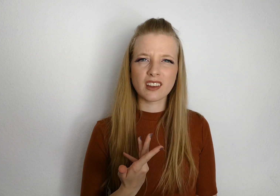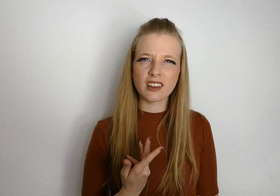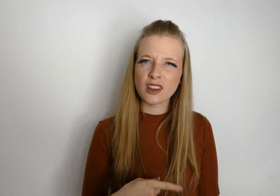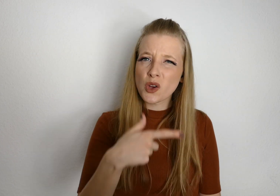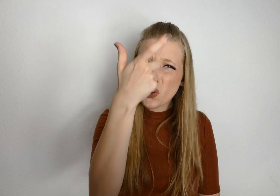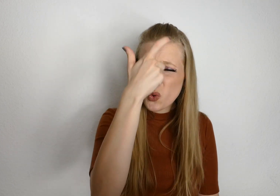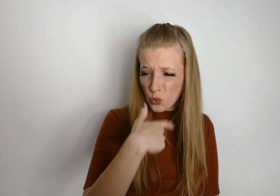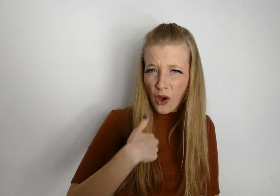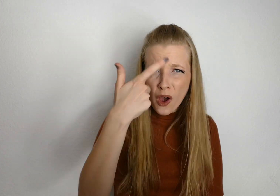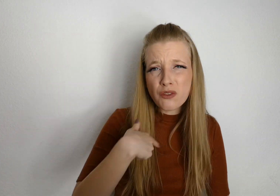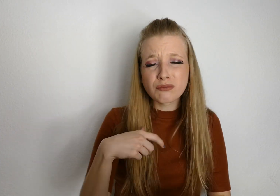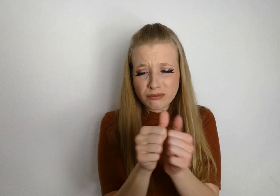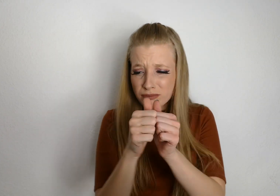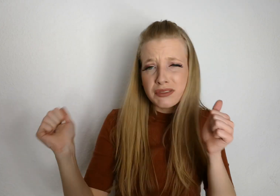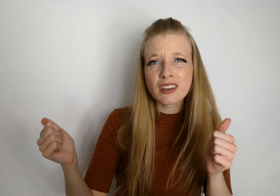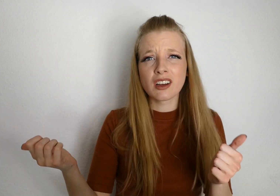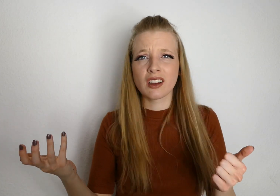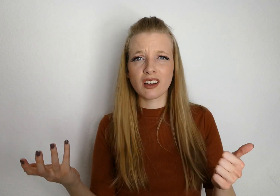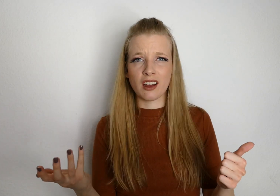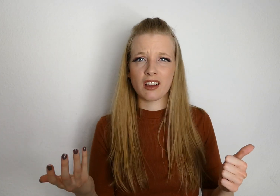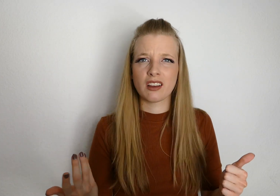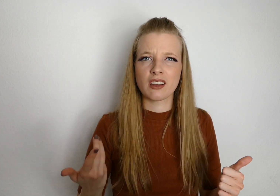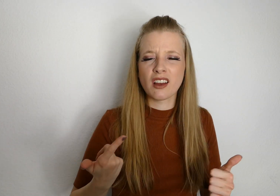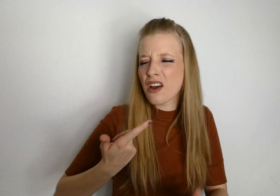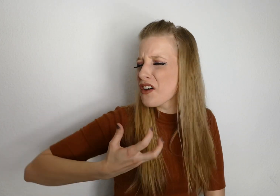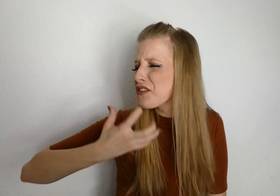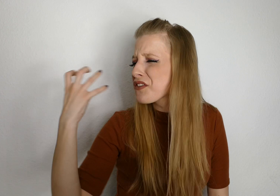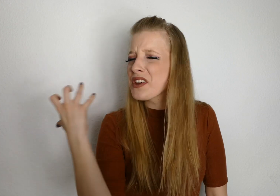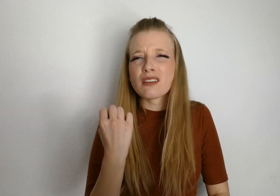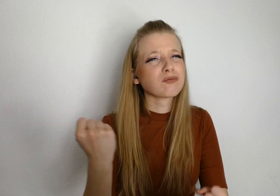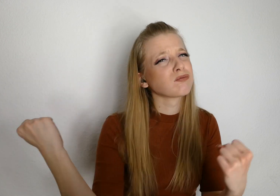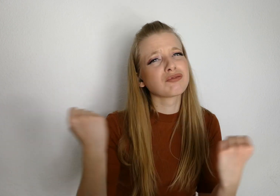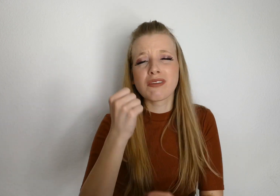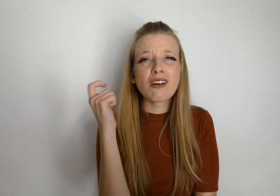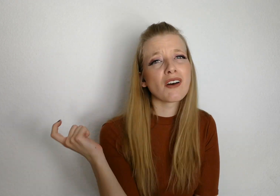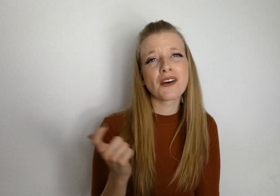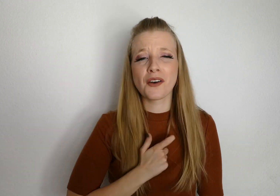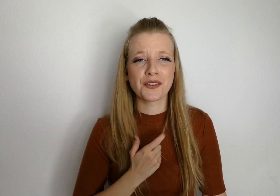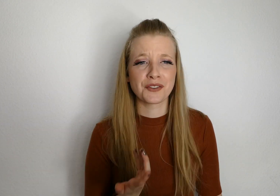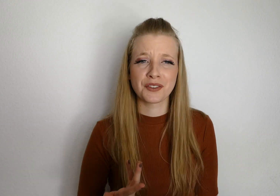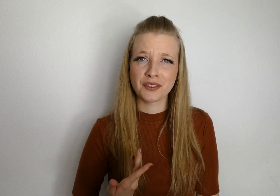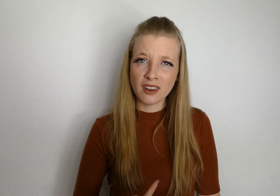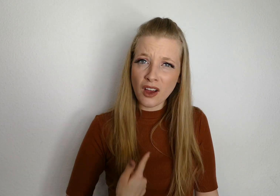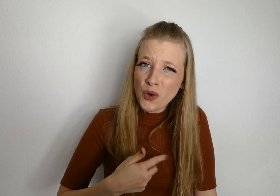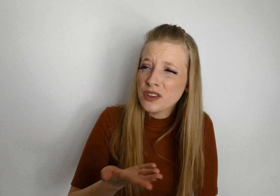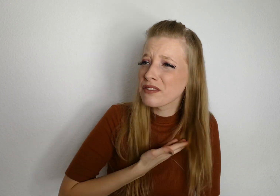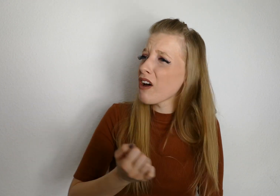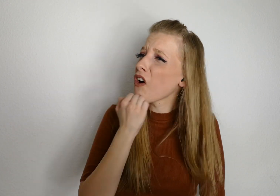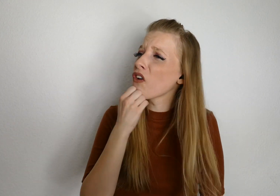Hast mich aus deinem Leben geschossen Und wo's am meisten wehtut getroffen Und ich, Idiot, will doch